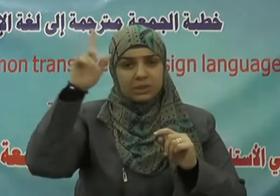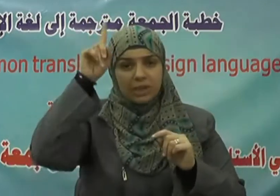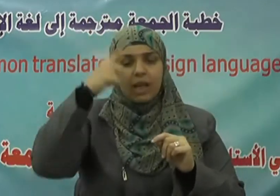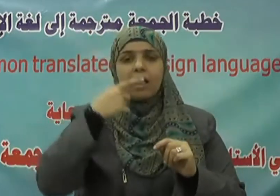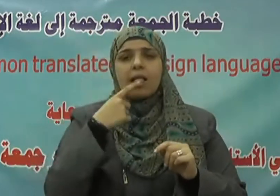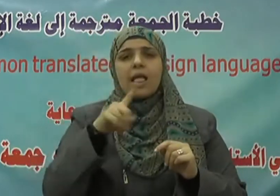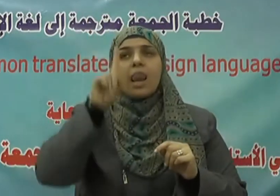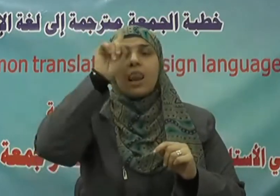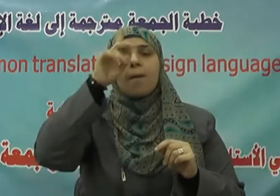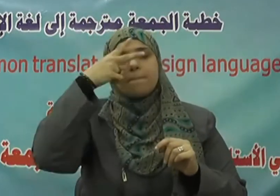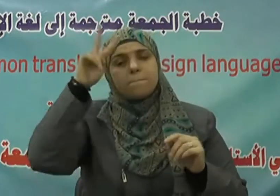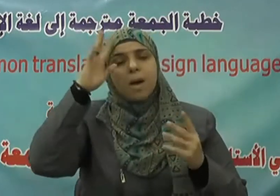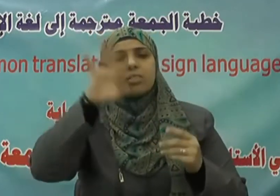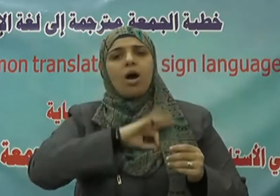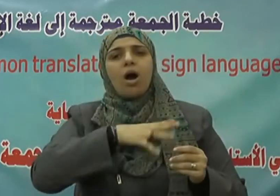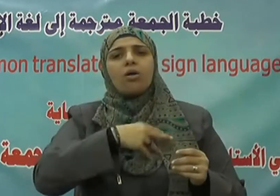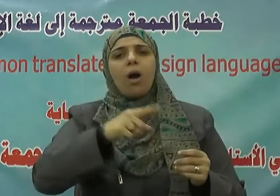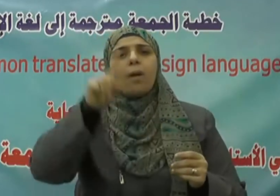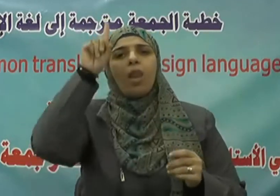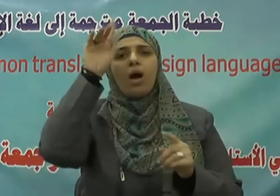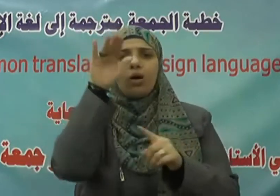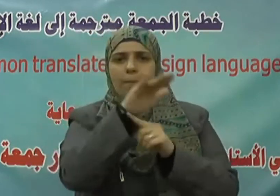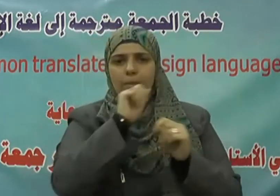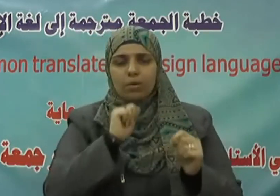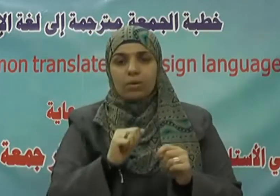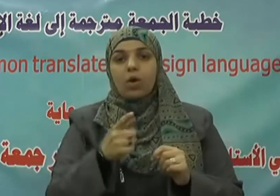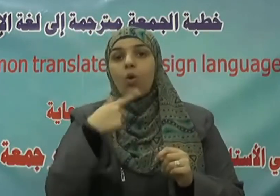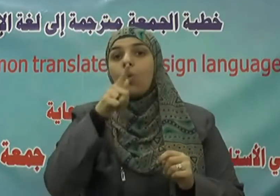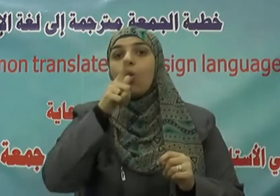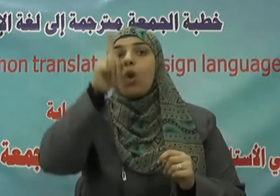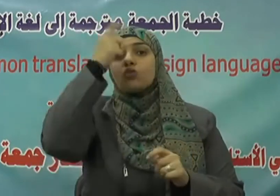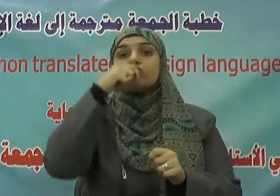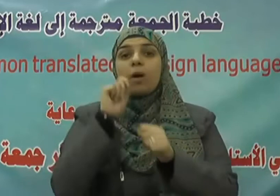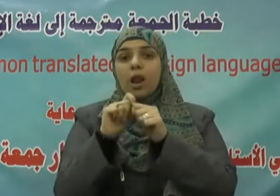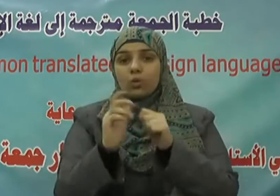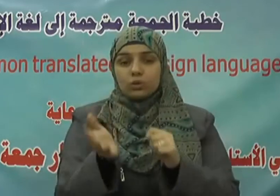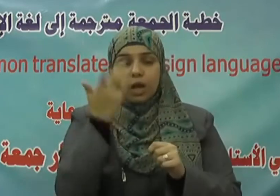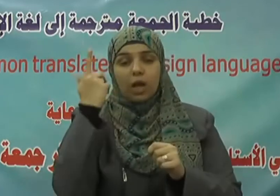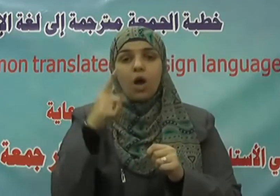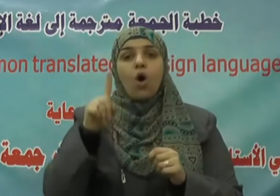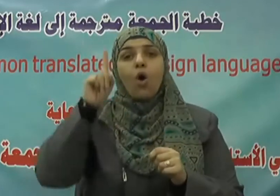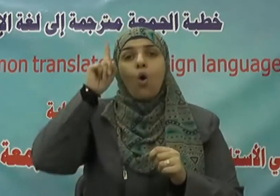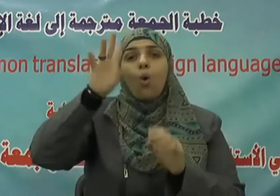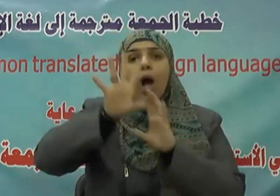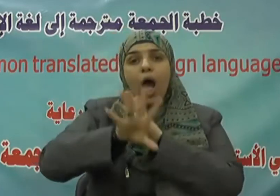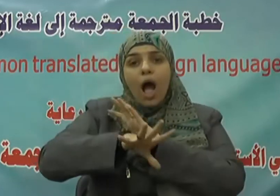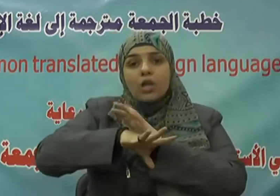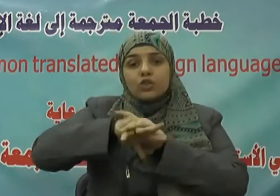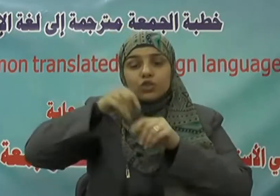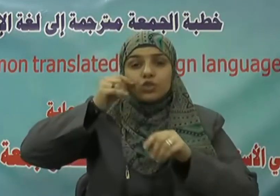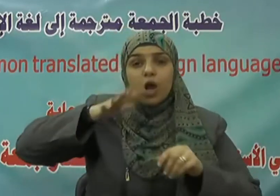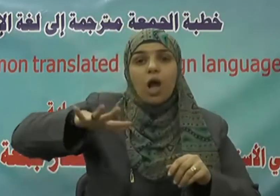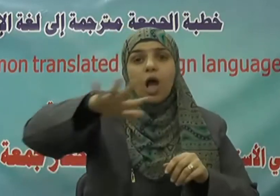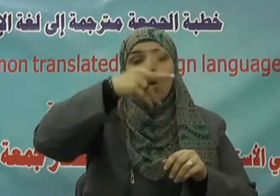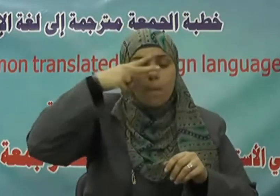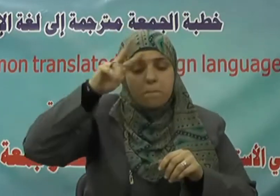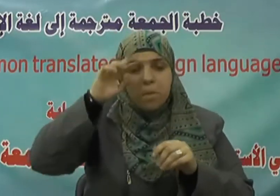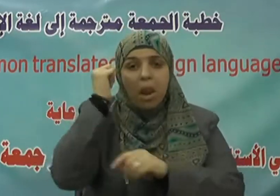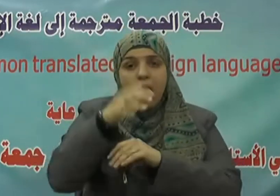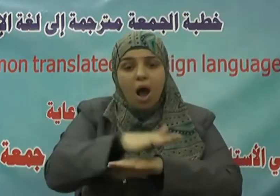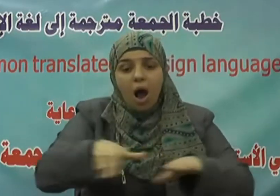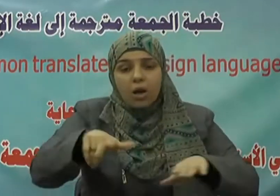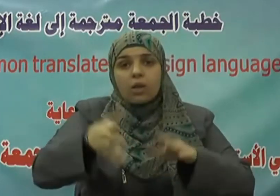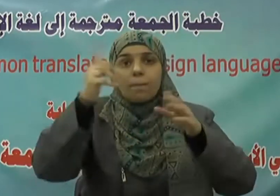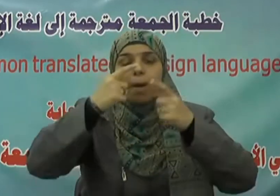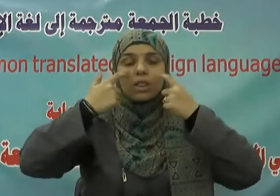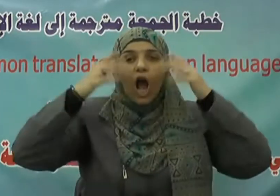رحم ربك ويقول جل شأنه هو أنشأكم من الأرض واستعمركم